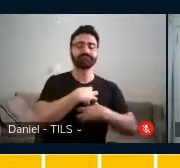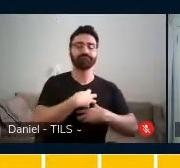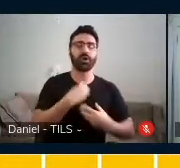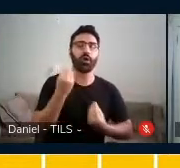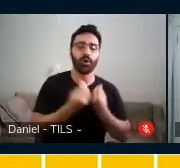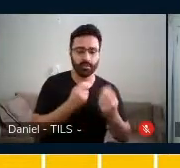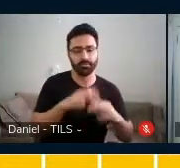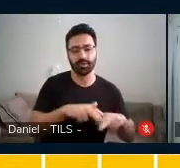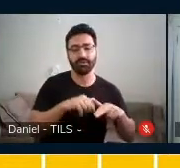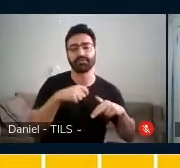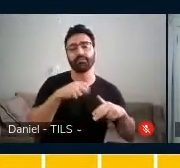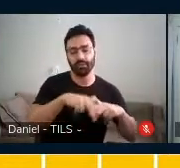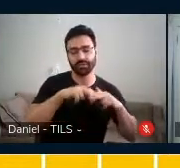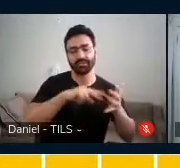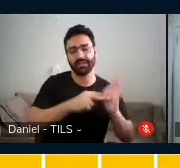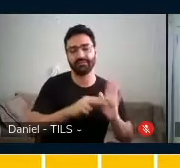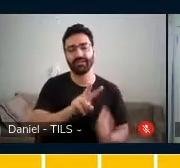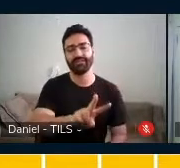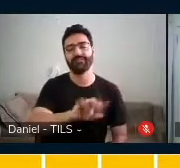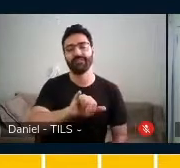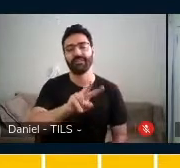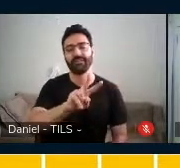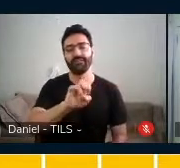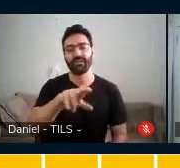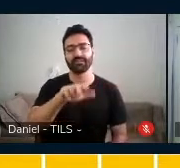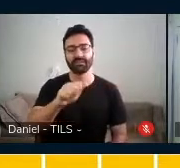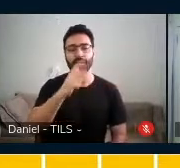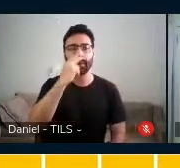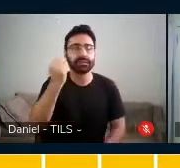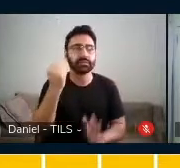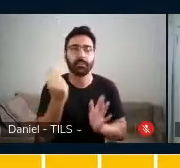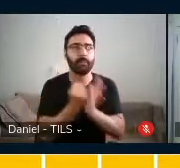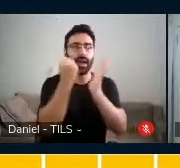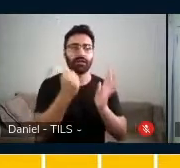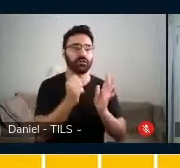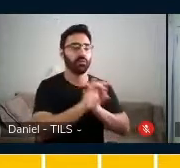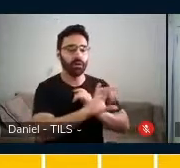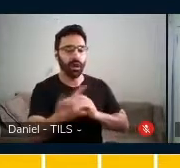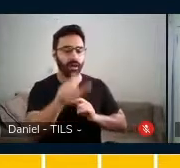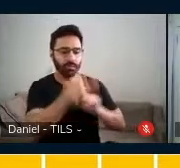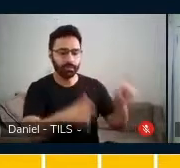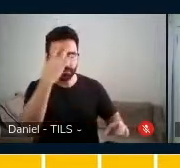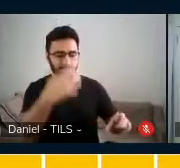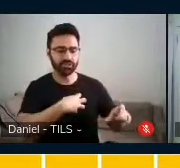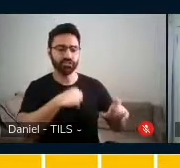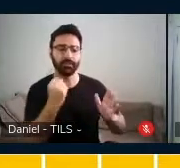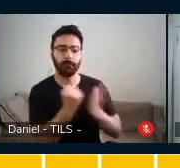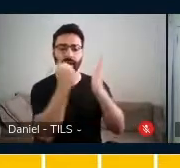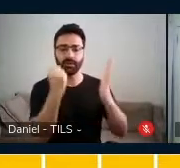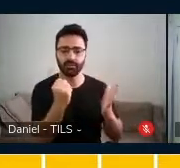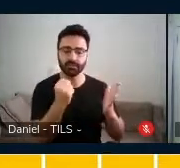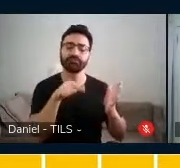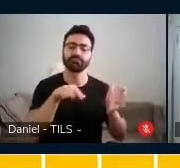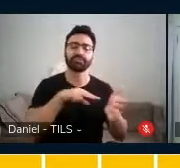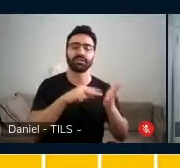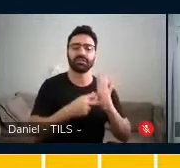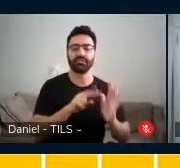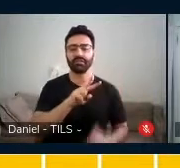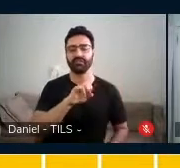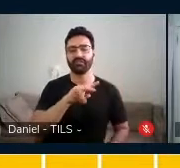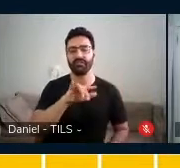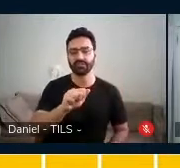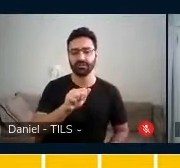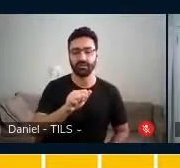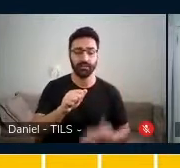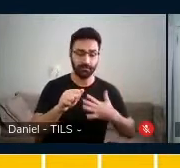ela tivesse um impacto diferente na sua vida, isso é a vivência. Do jeito que eu saí, do jeito que a Pathy